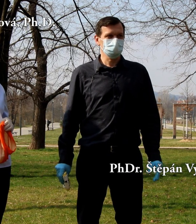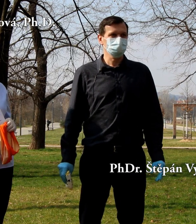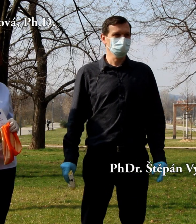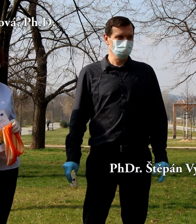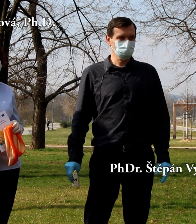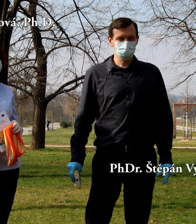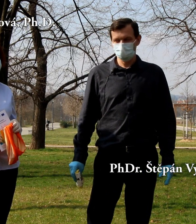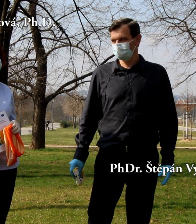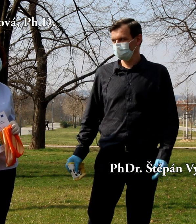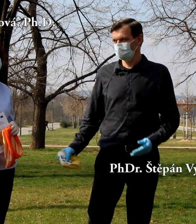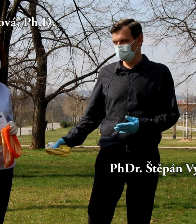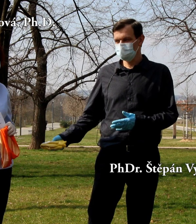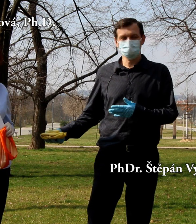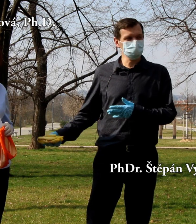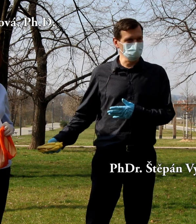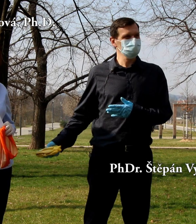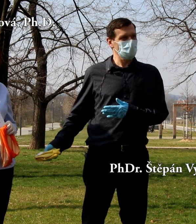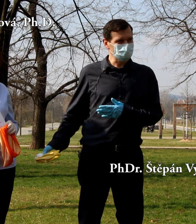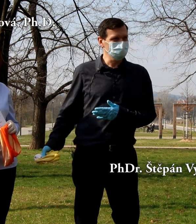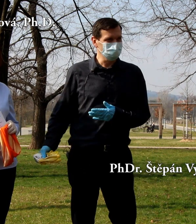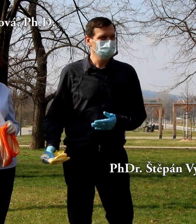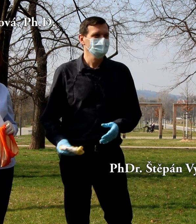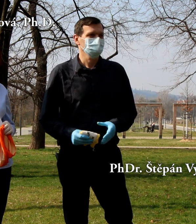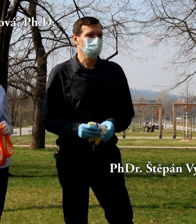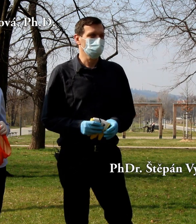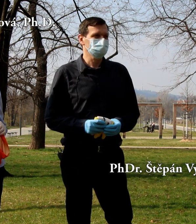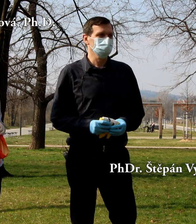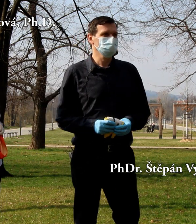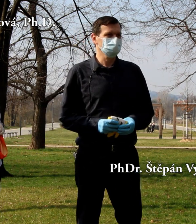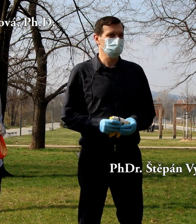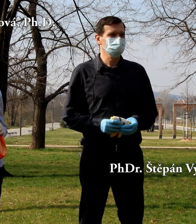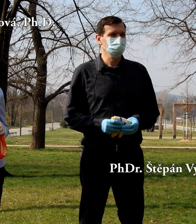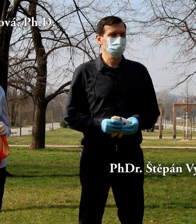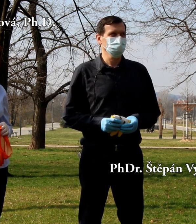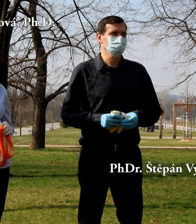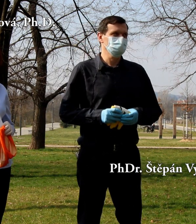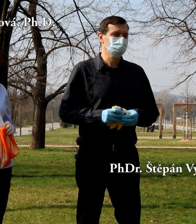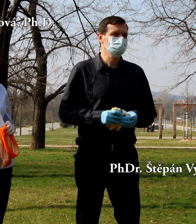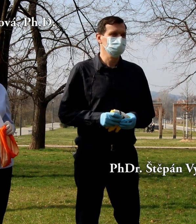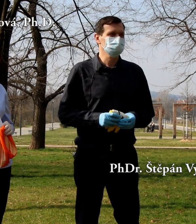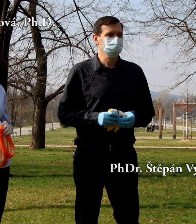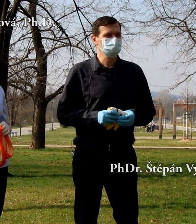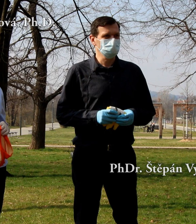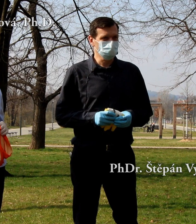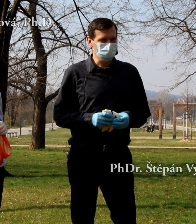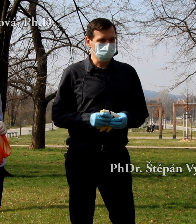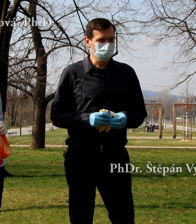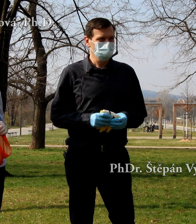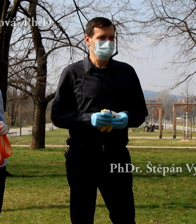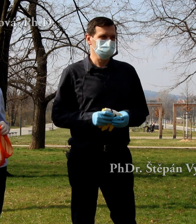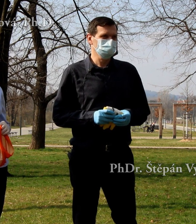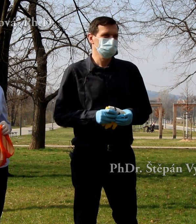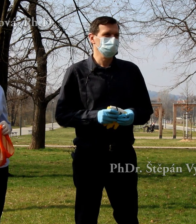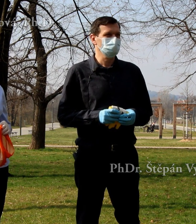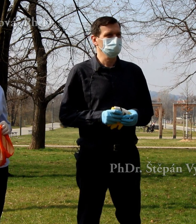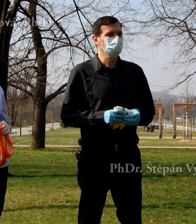asi na začátku mluvil a budu to demonstrovat spolu s kolegyní ta opatření, která jsou bezpečnostní z hlediska hygieny